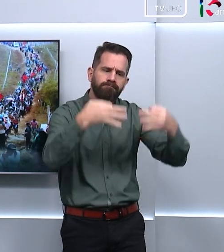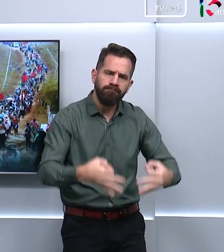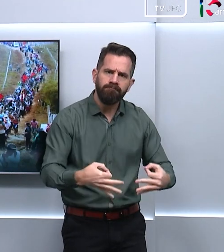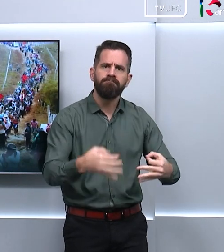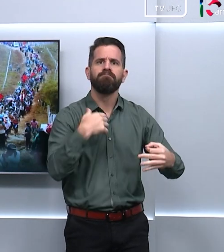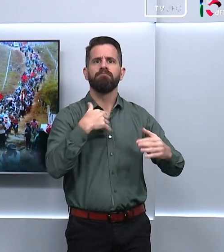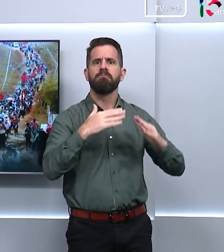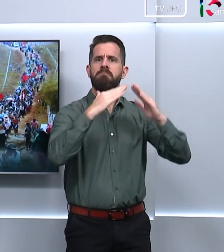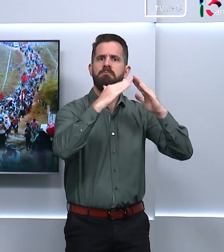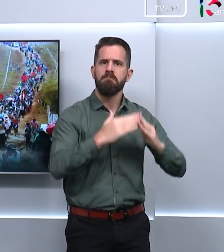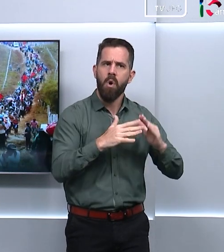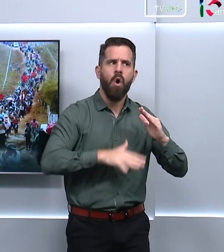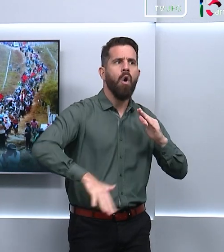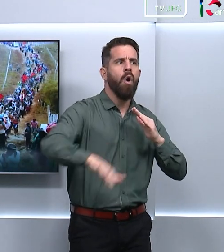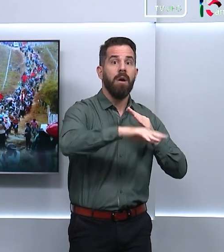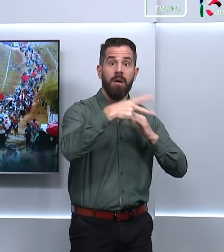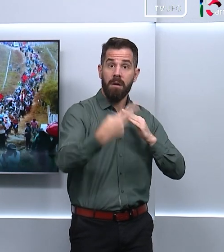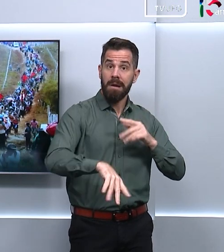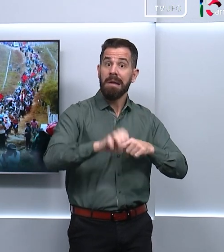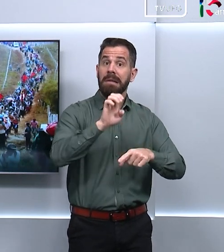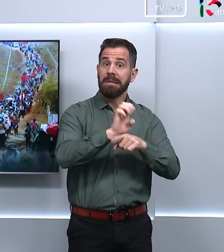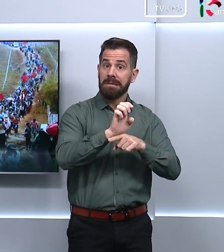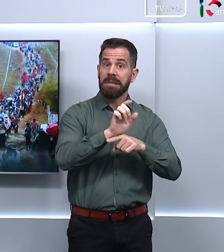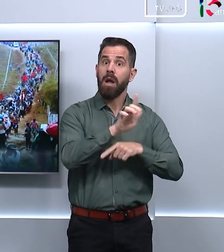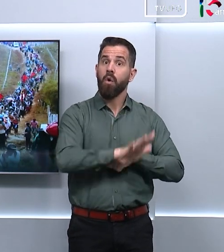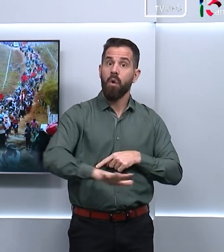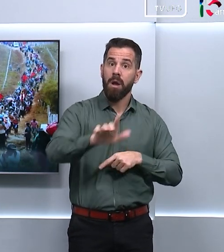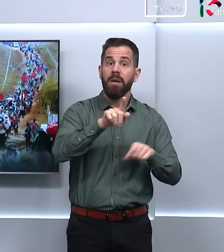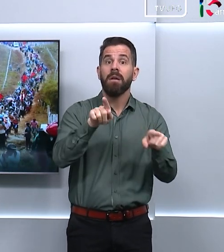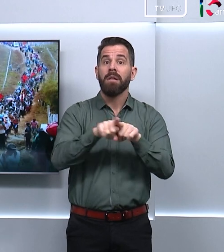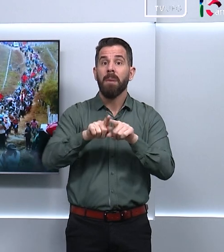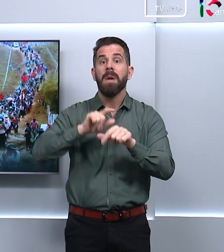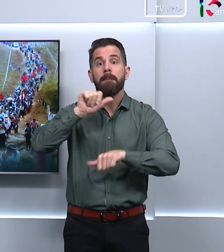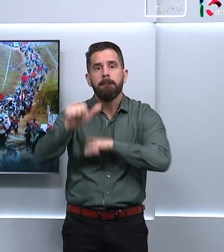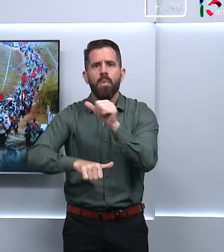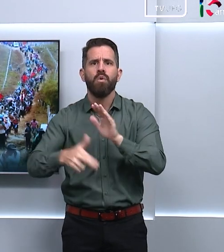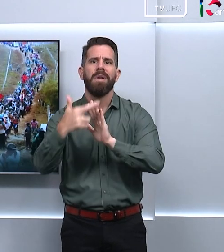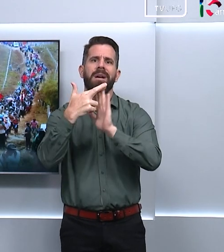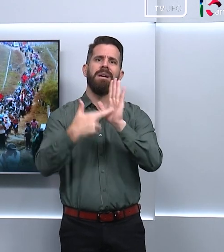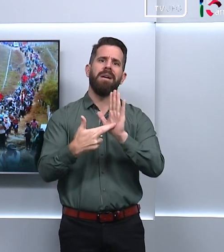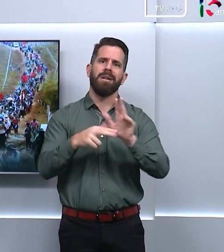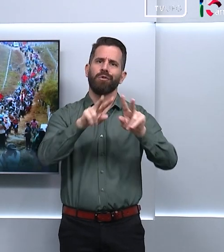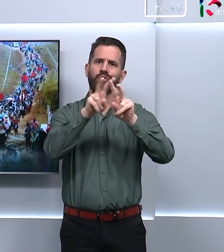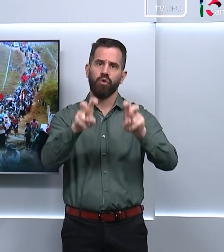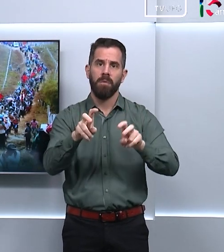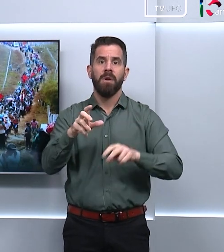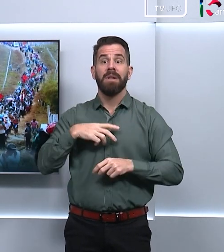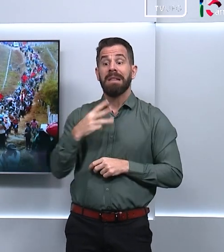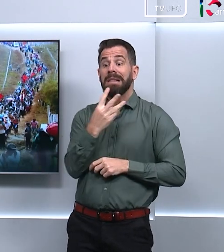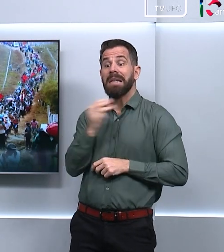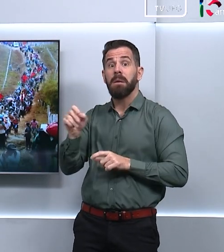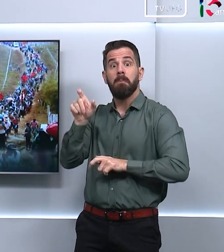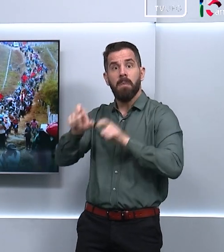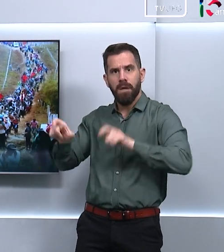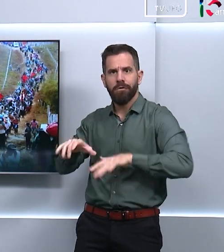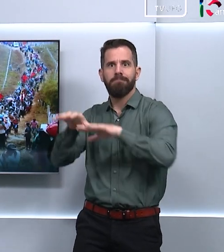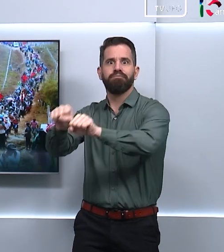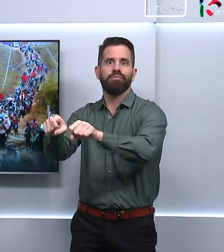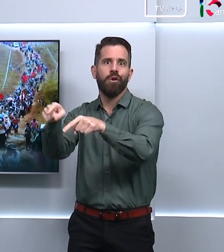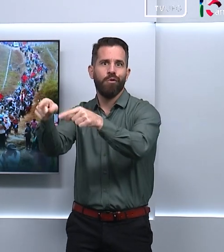Política Nacional de Reforma Agrária. De acordo com o movimento, mais de 300 integrantes contribuem com essa ação.